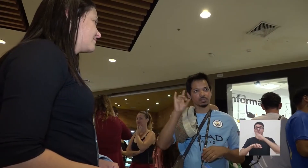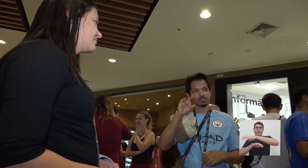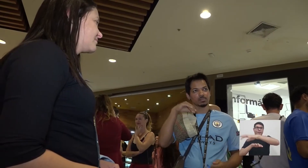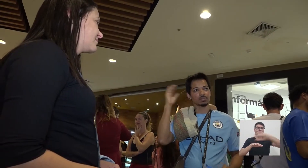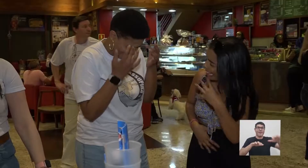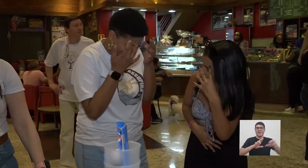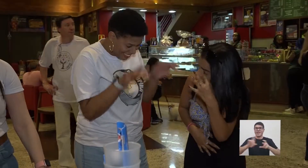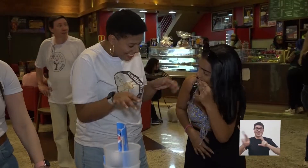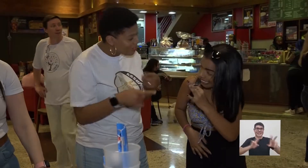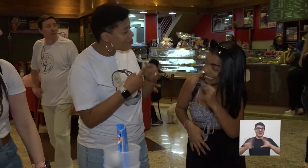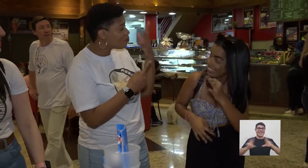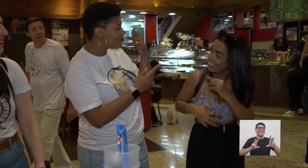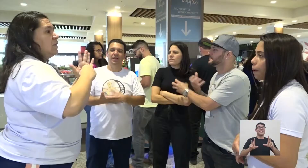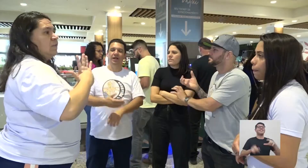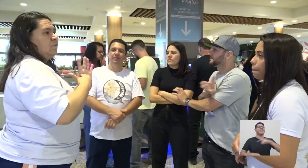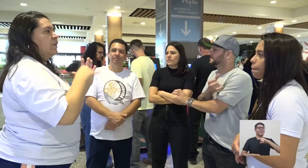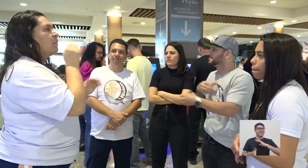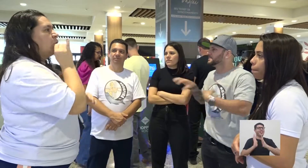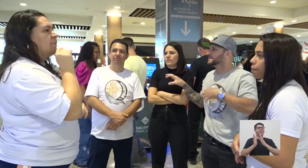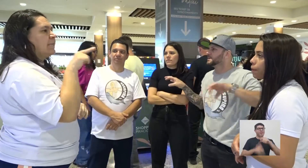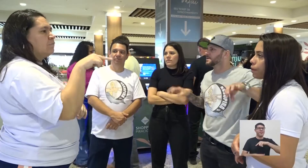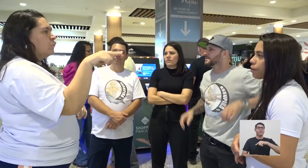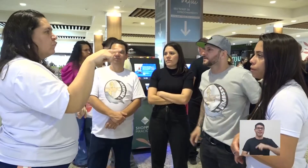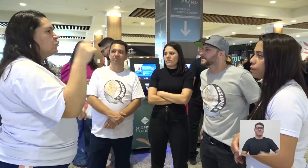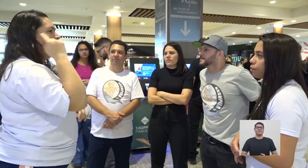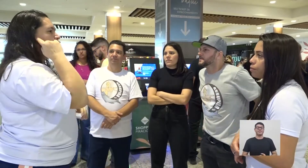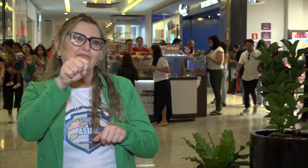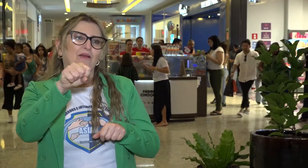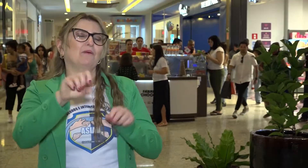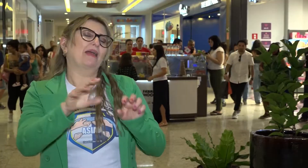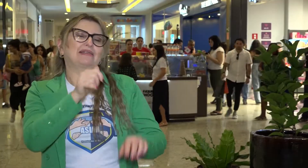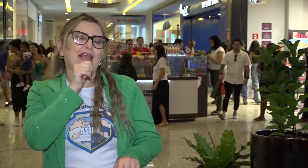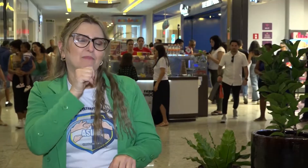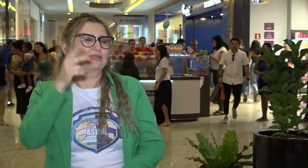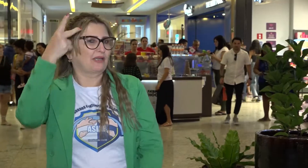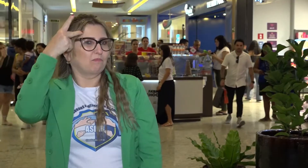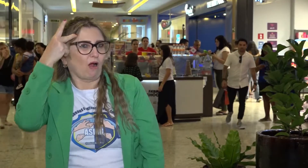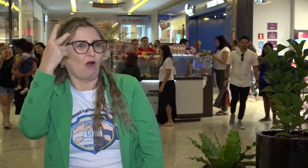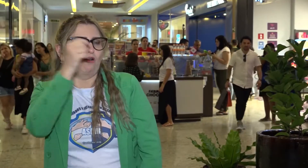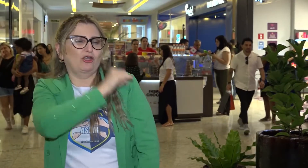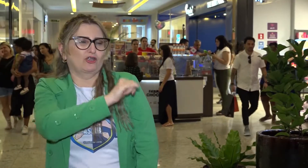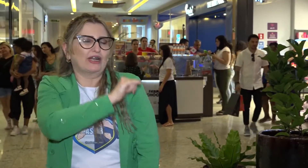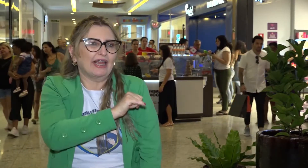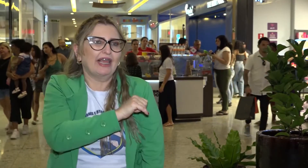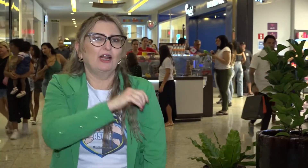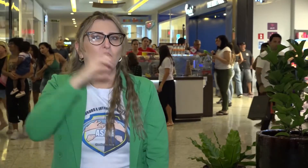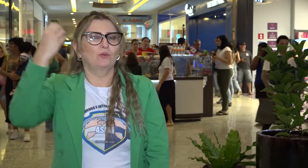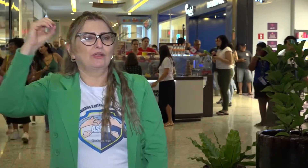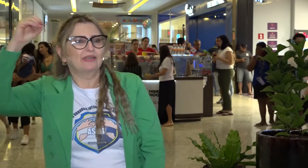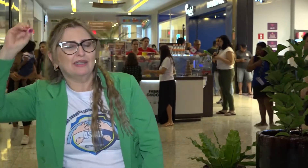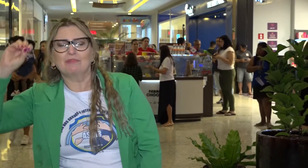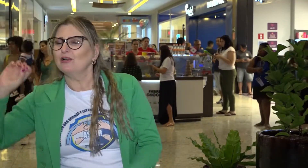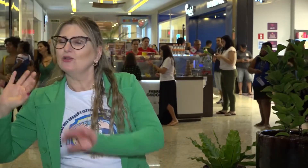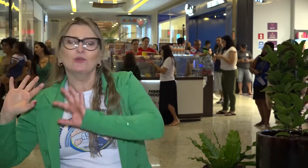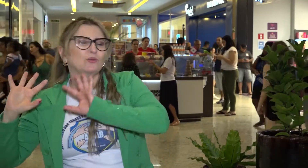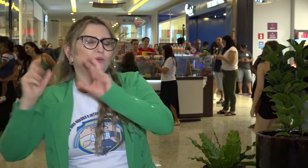dialetos regionais também está na Libras. Por exemplo, lá em São Paulo é um pouco diferente do Rio.